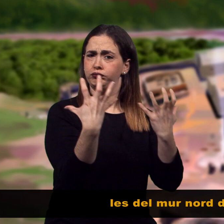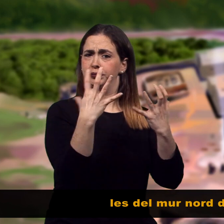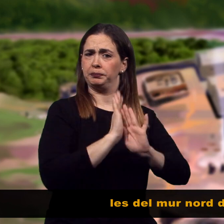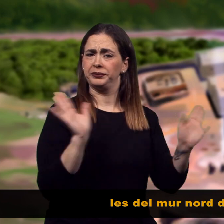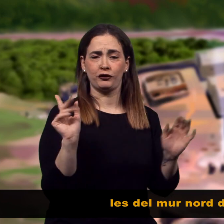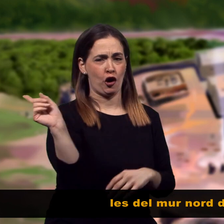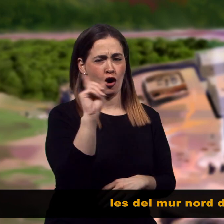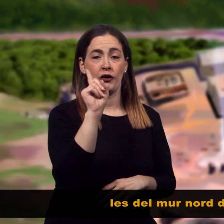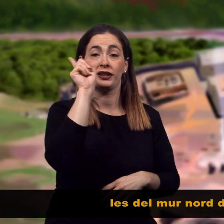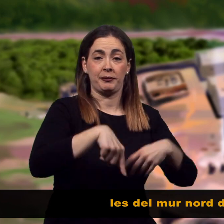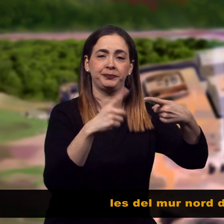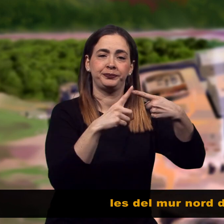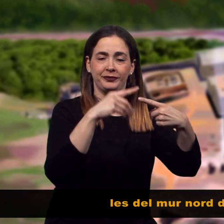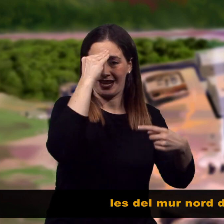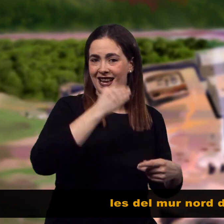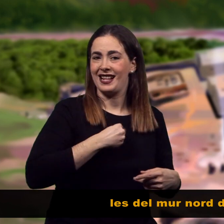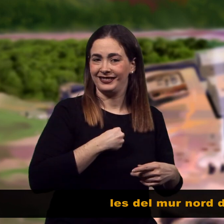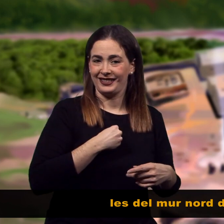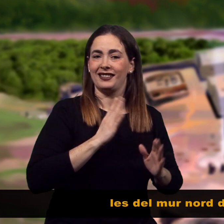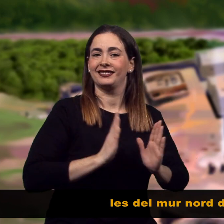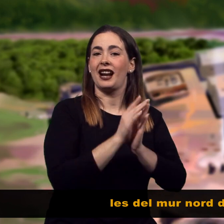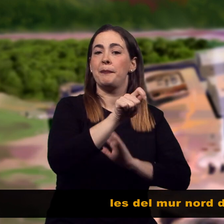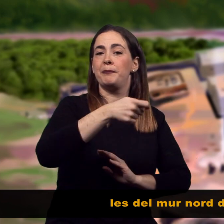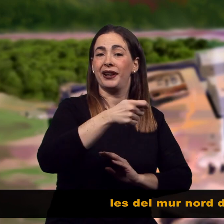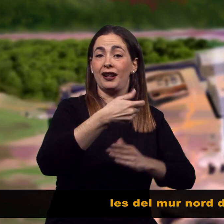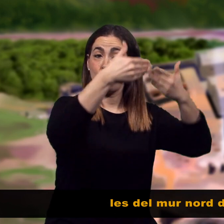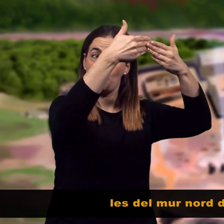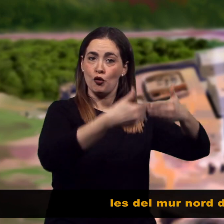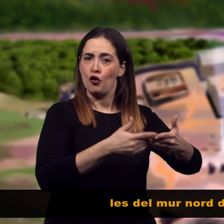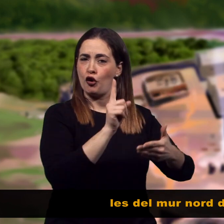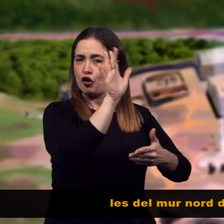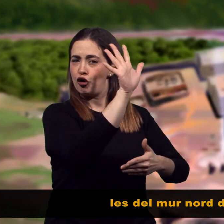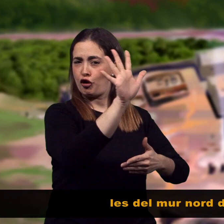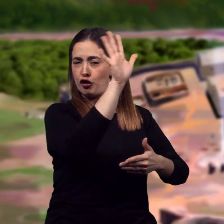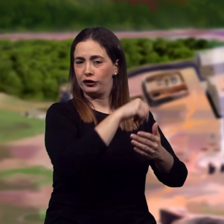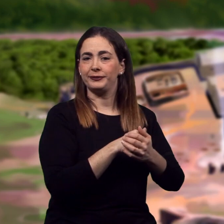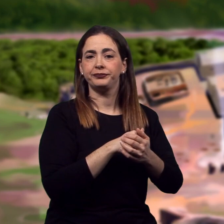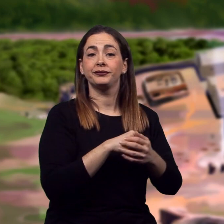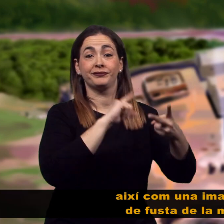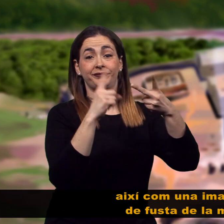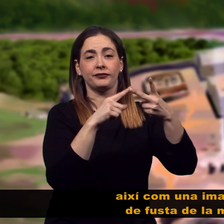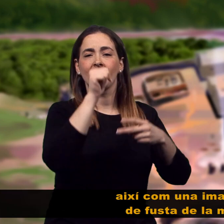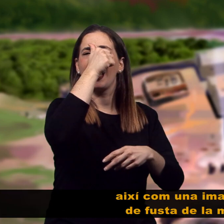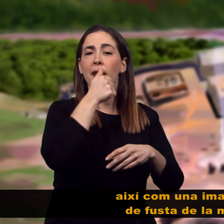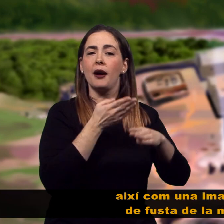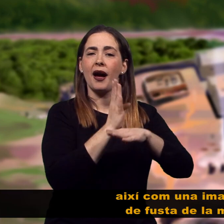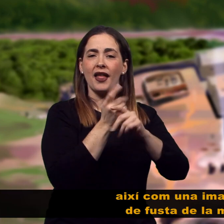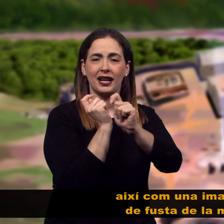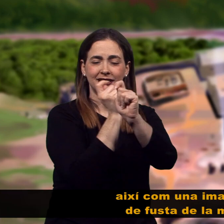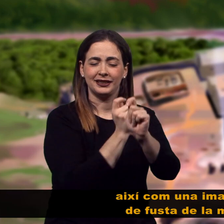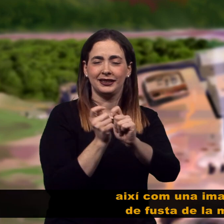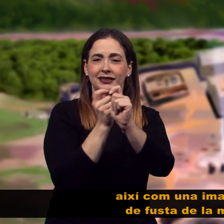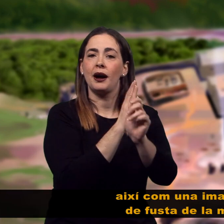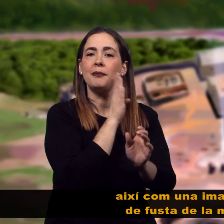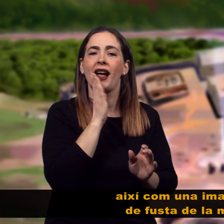de fusta de la Mare de Déu, i els retaules del segle XV, el major de Sant Pere, de Lluís Borrassà, el de Sant Miquel,